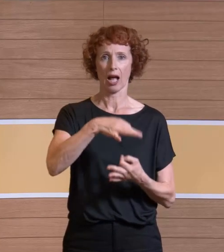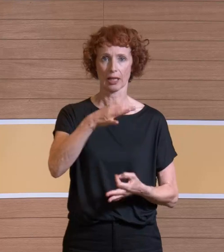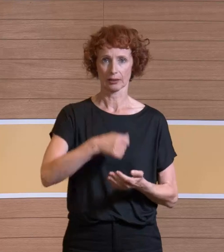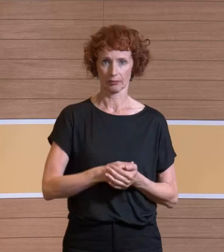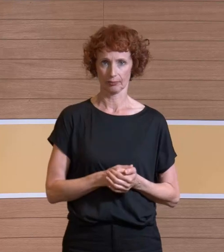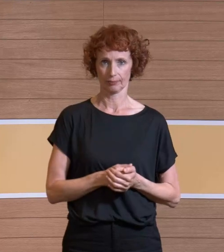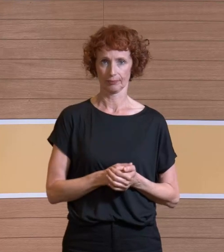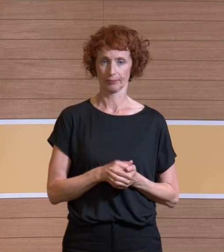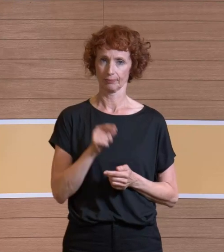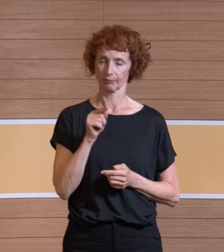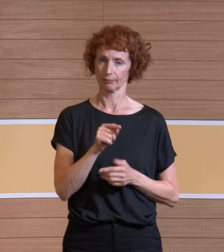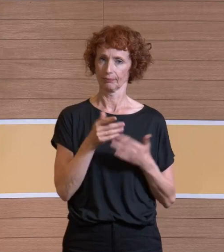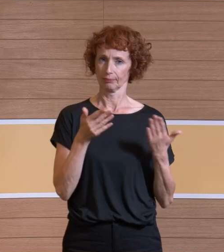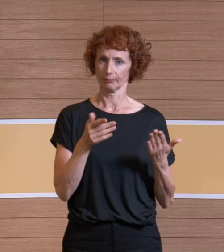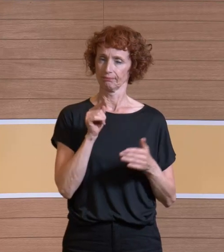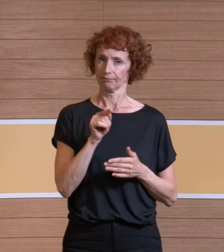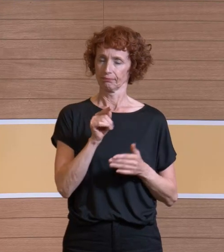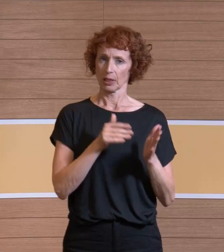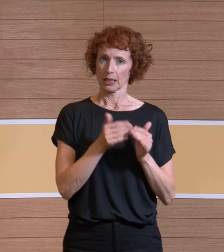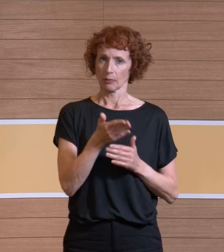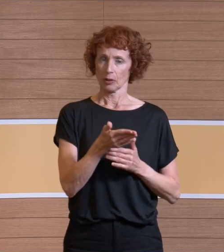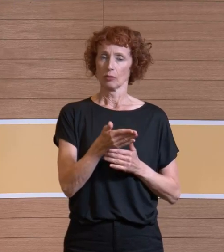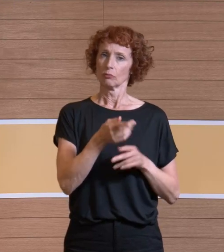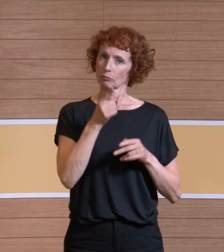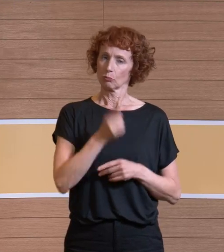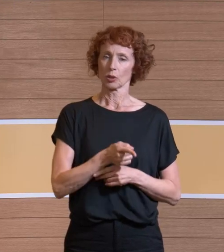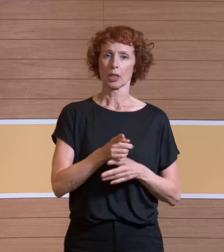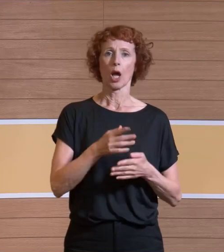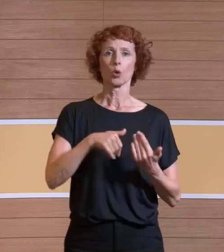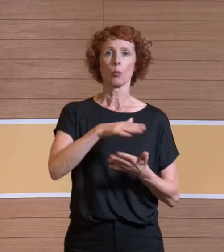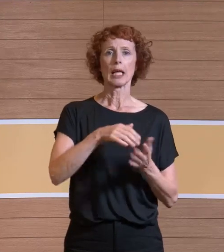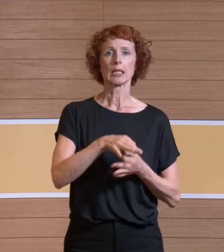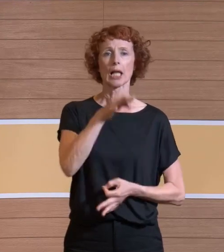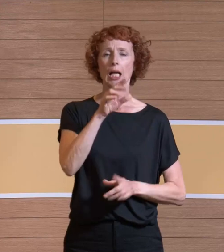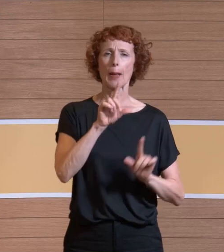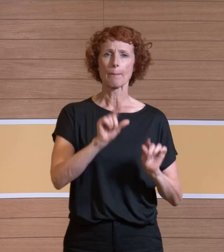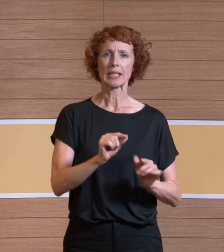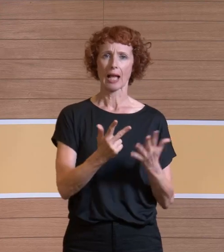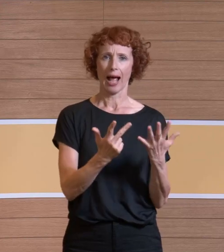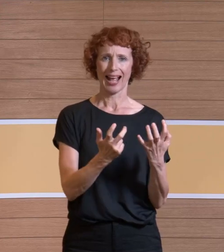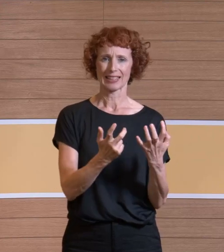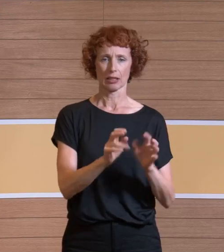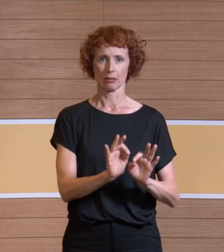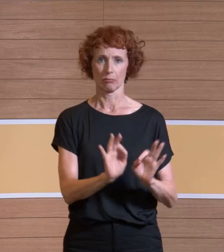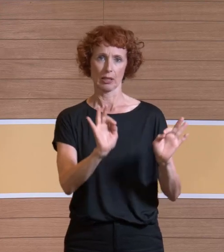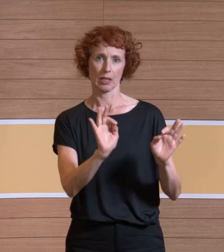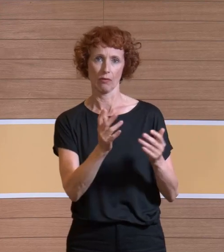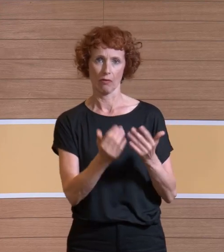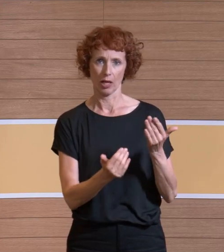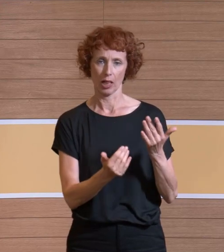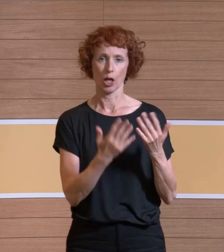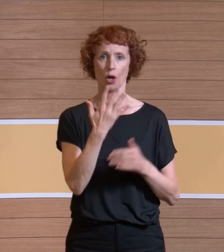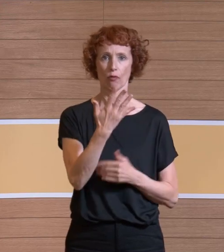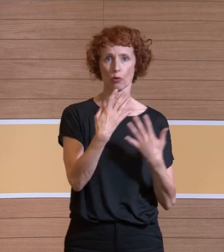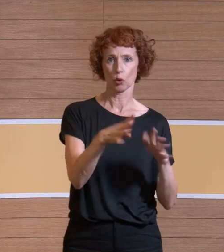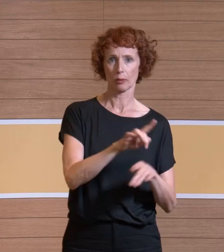THV-Systeme sollten einen Turbulenzgrad haben von mindestens 80, idealerweise 95